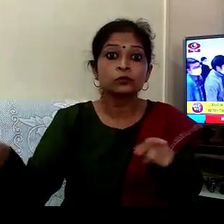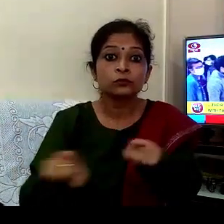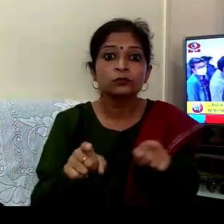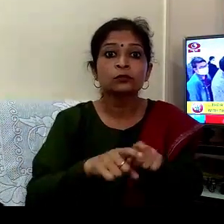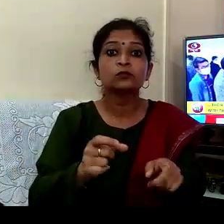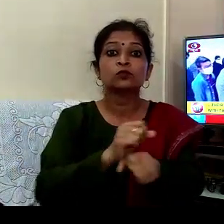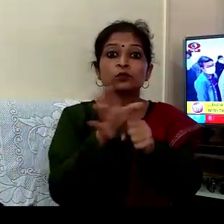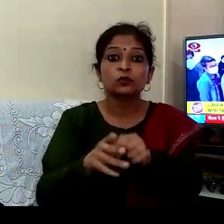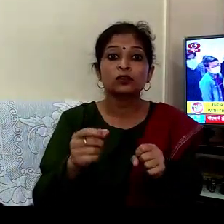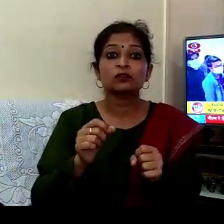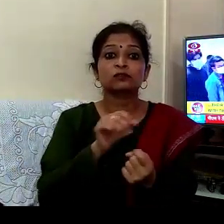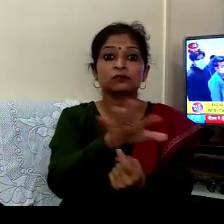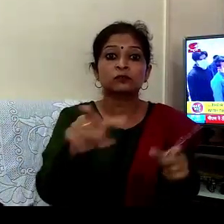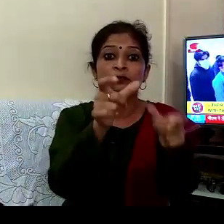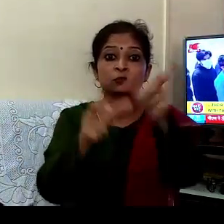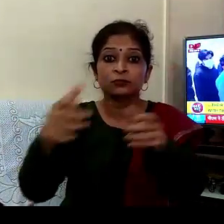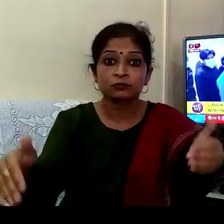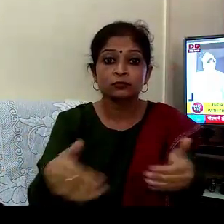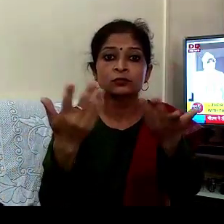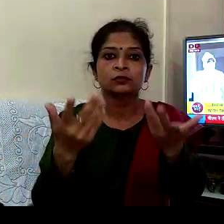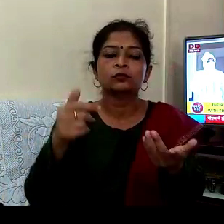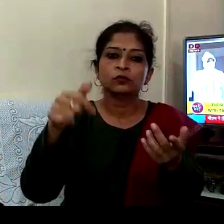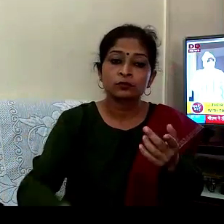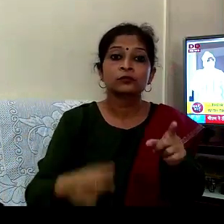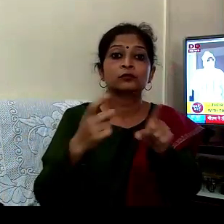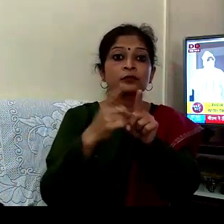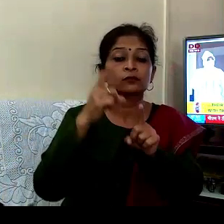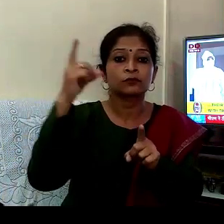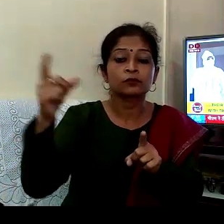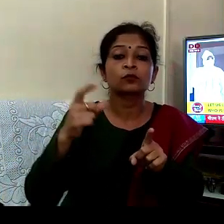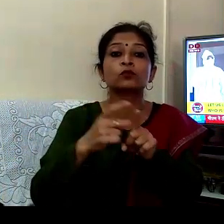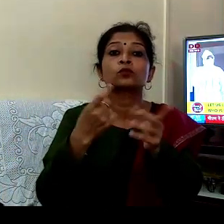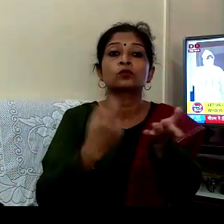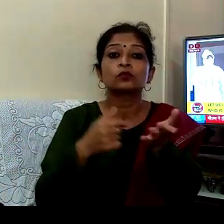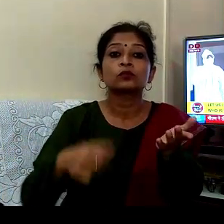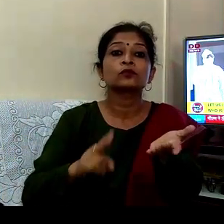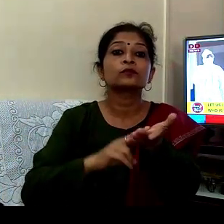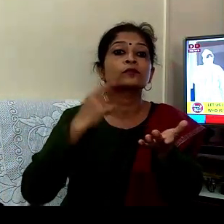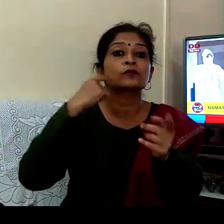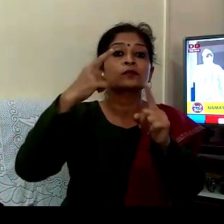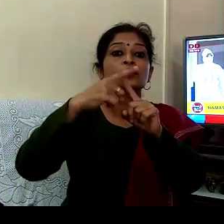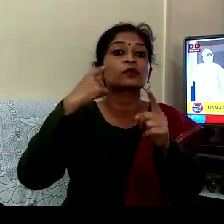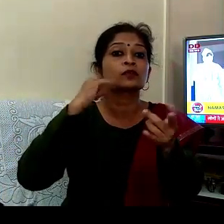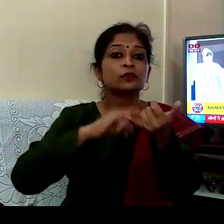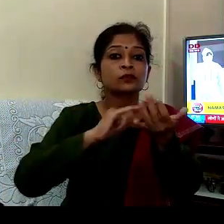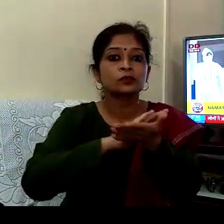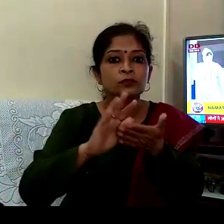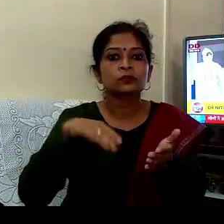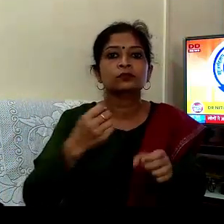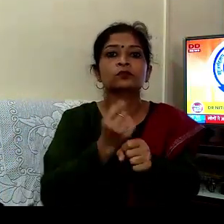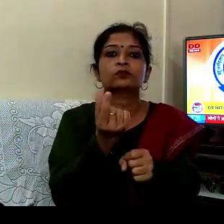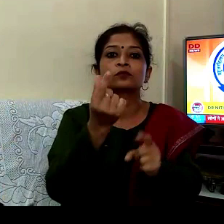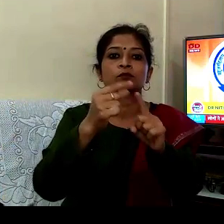پڑھتی ہیں آئیے ہمارے ساتھ ڈللی سے ڈاکٹر نیتیش گوپتہ جڑے ہے نمستے ڈاکٹر